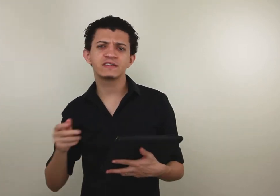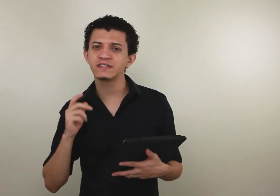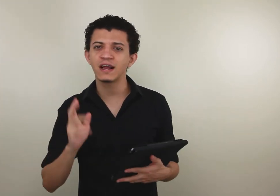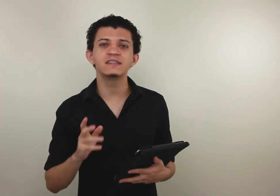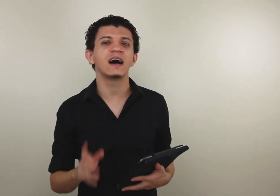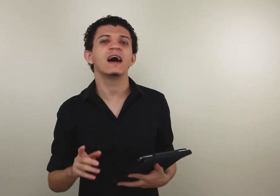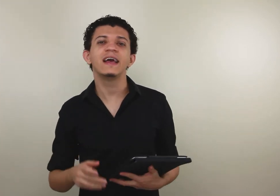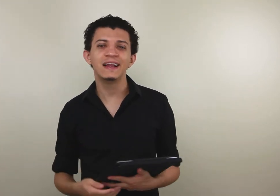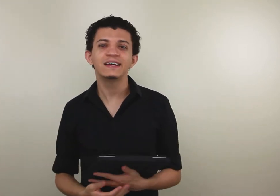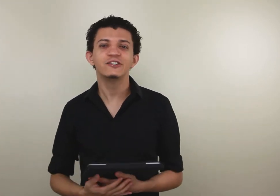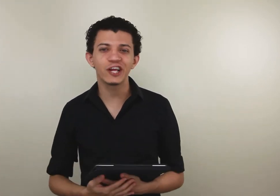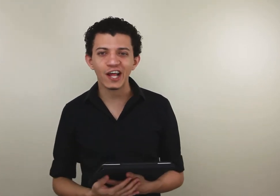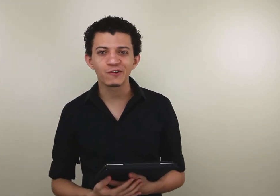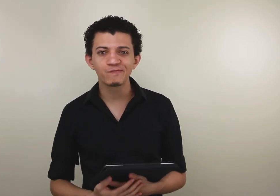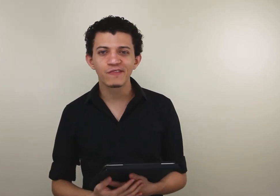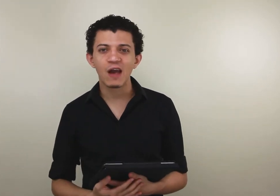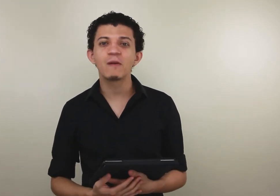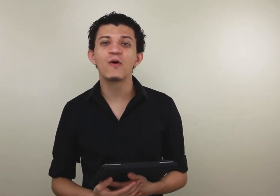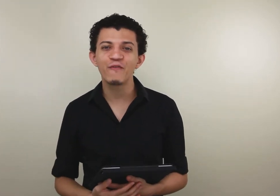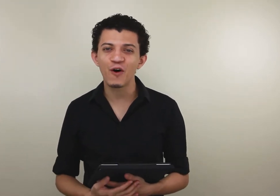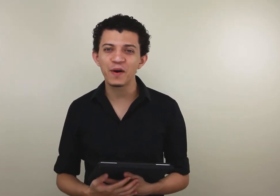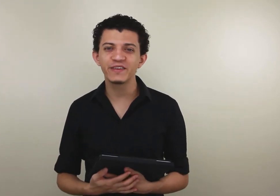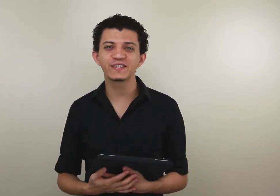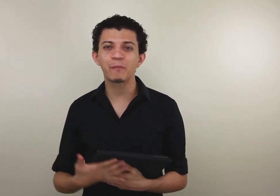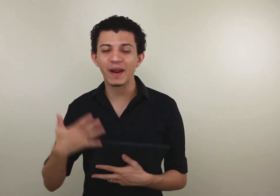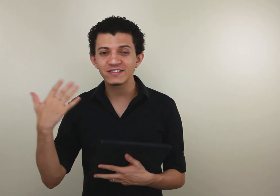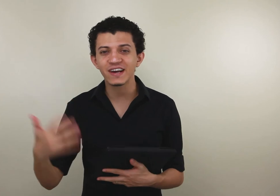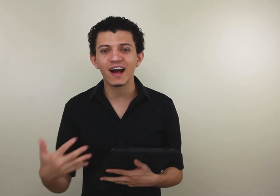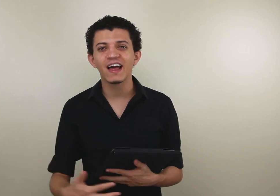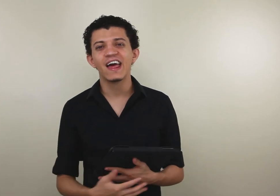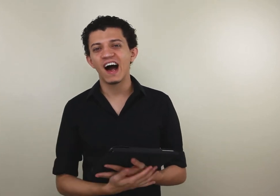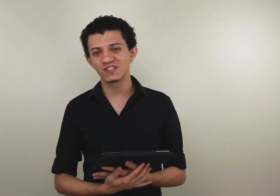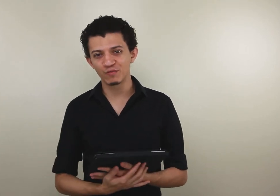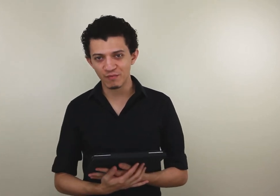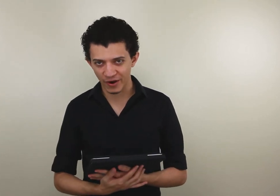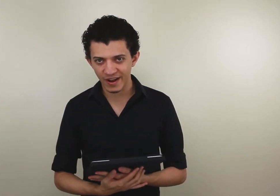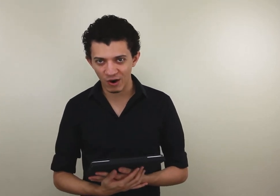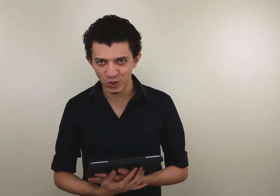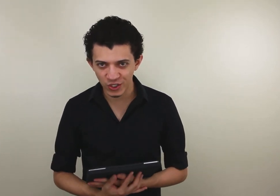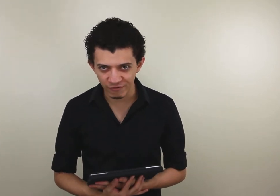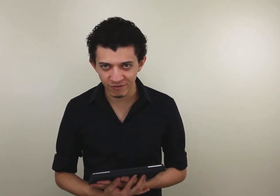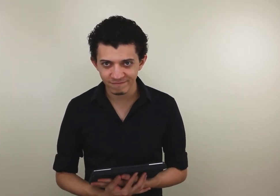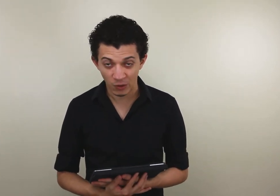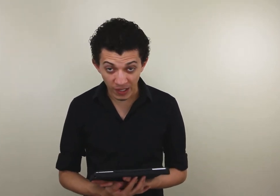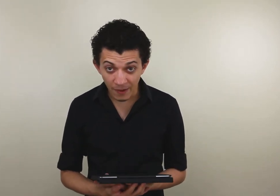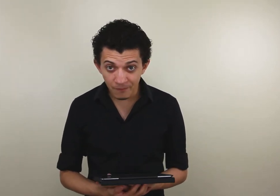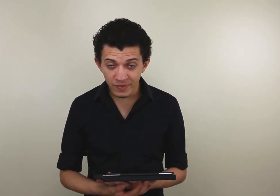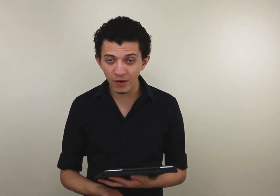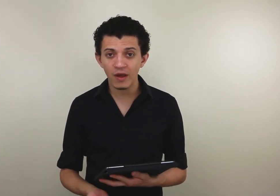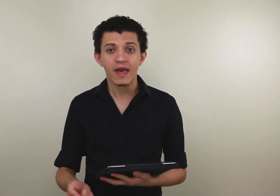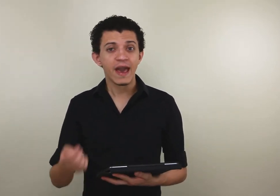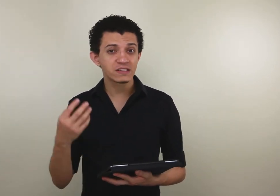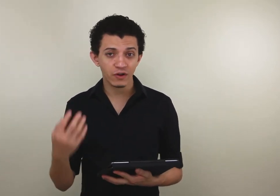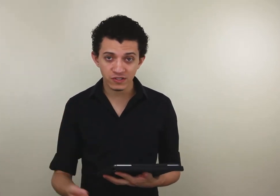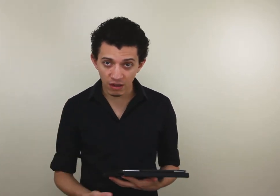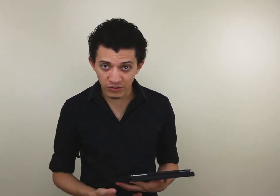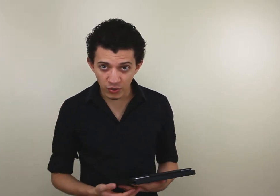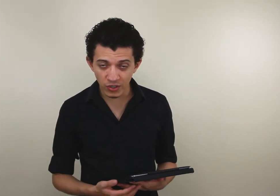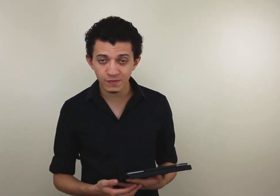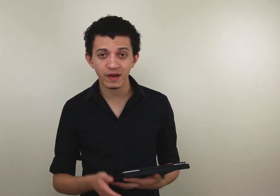sinalizar ele direto. É uma boa forma aí de você praticar a sua memória auditiva. Ok? Então, essa foi a nossa aula de hoje. Espero